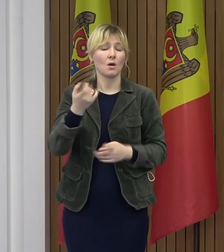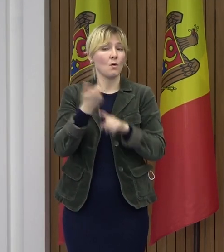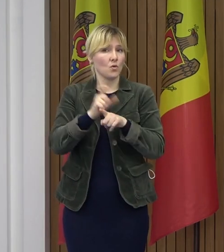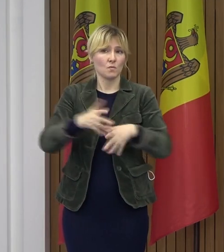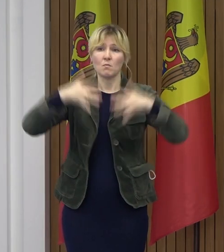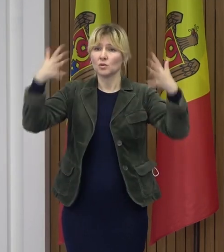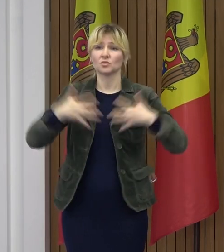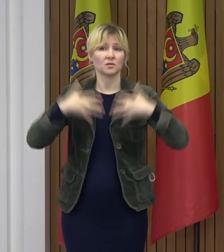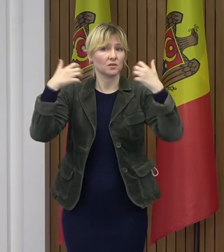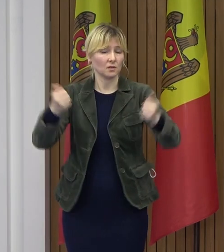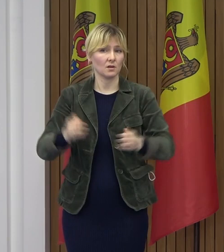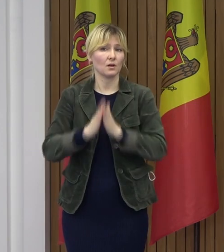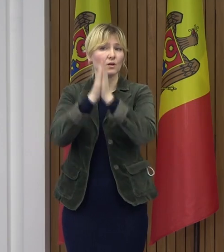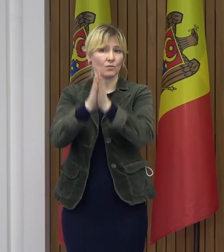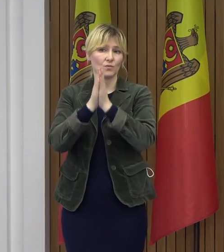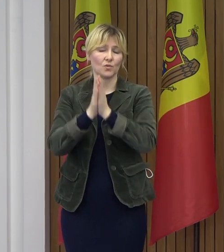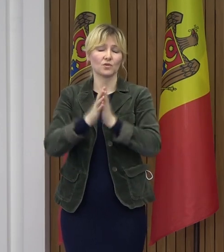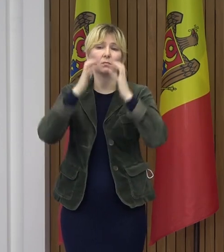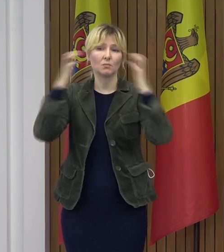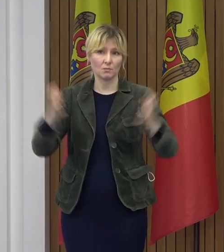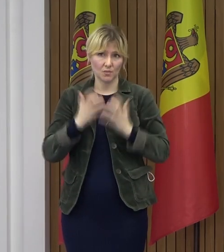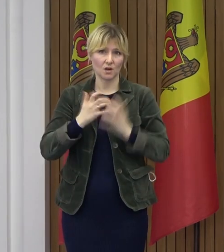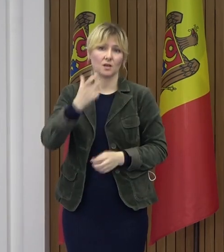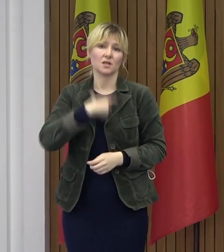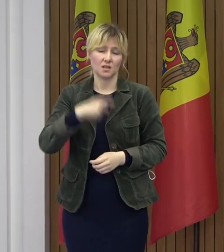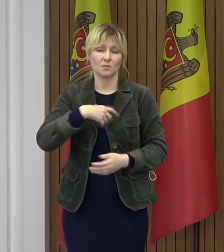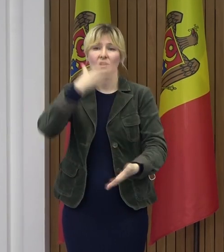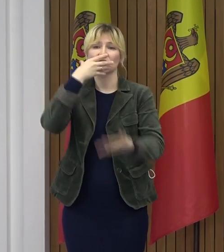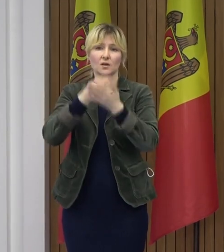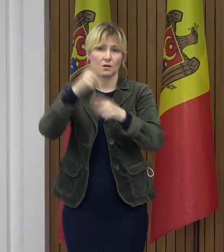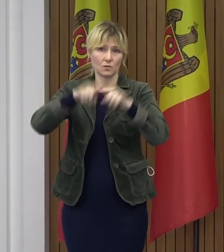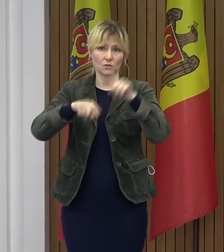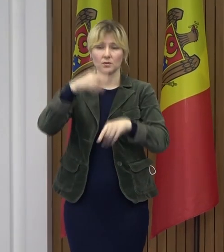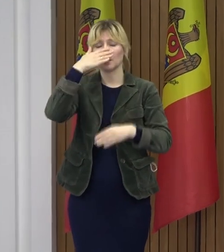și să vă îndâm să aveți grijă de dumneavoastră și de cei dragi inimilor dumneavoastră. Vă mulțumesc!